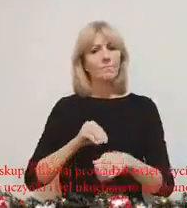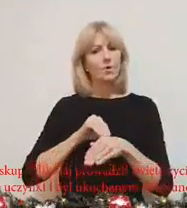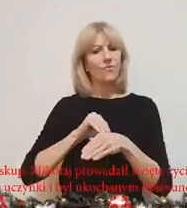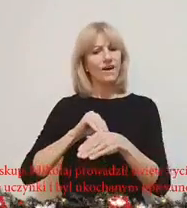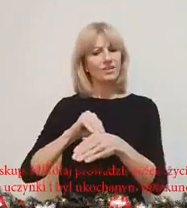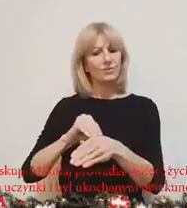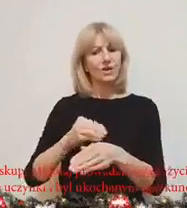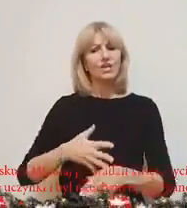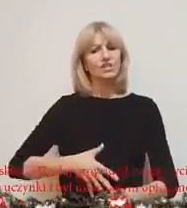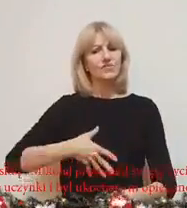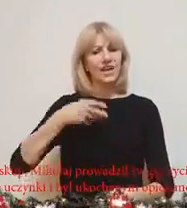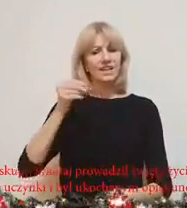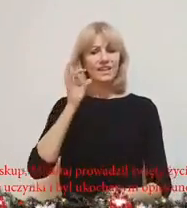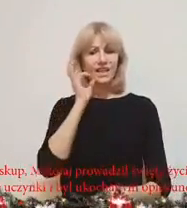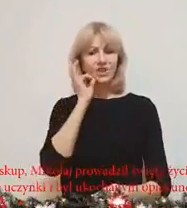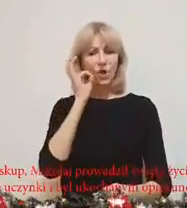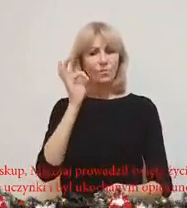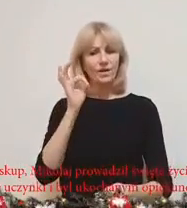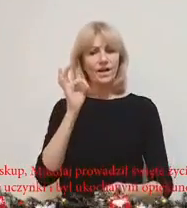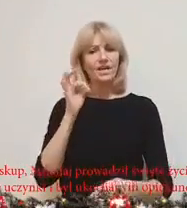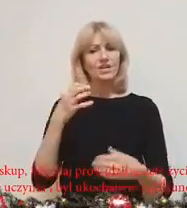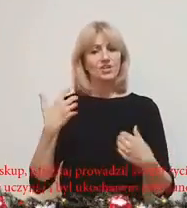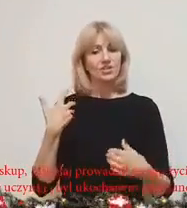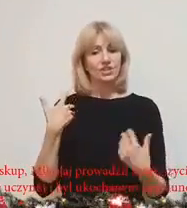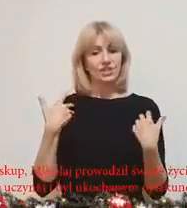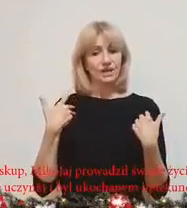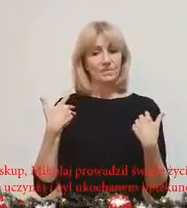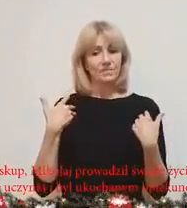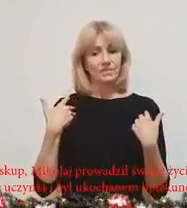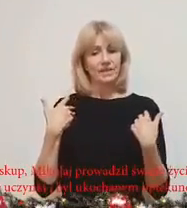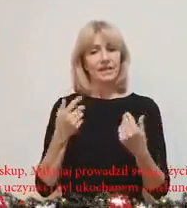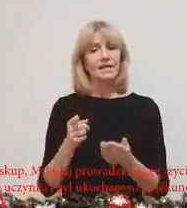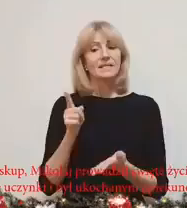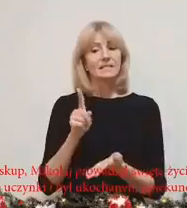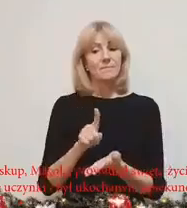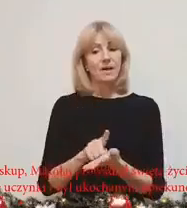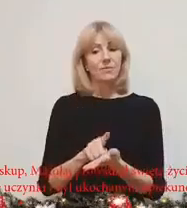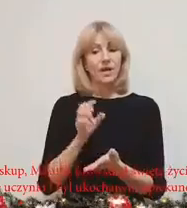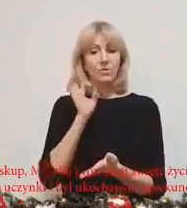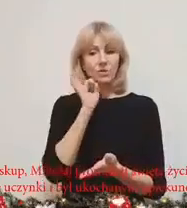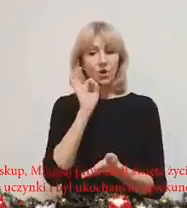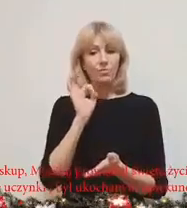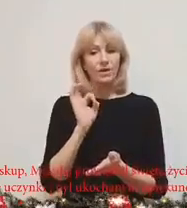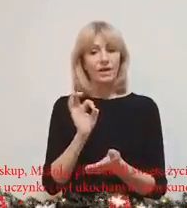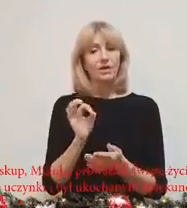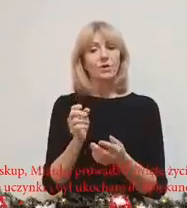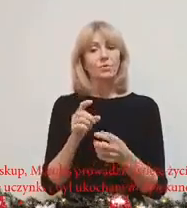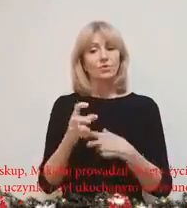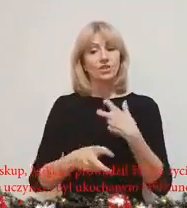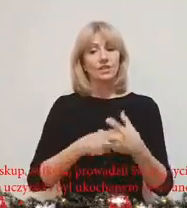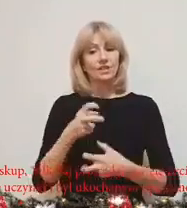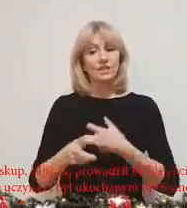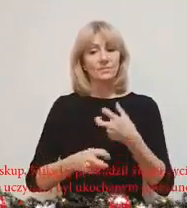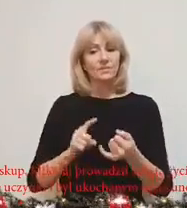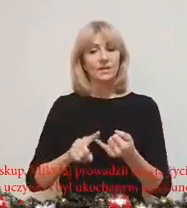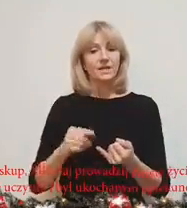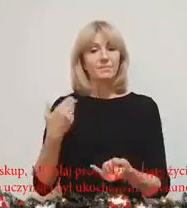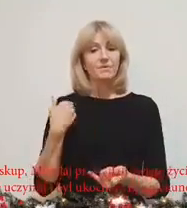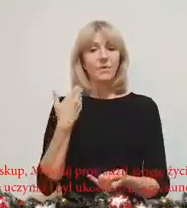prowadził święte, dobre życie. Spełniał dobre uczynki i był